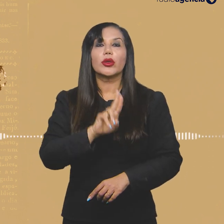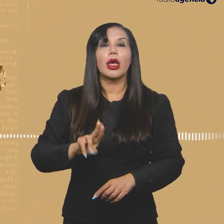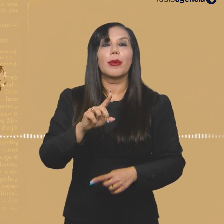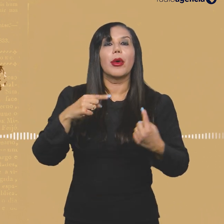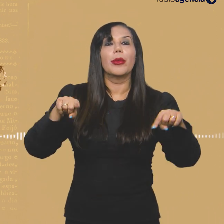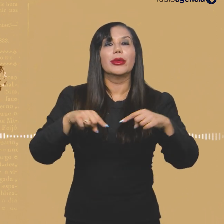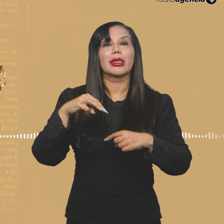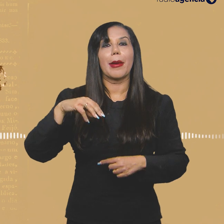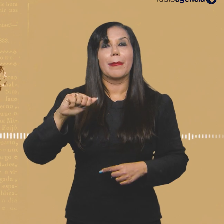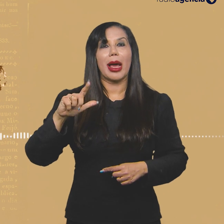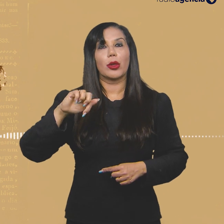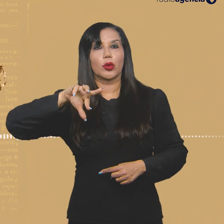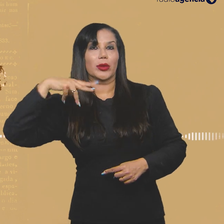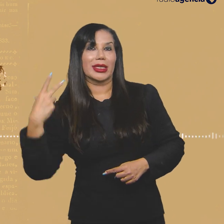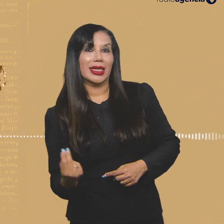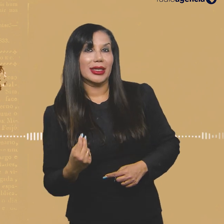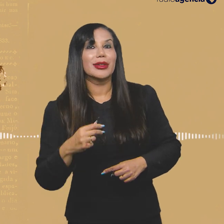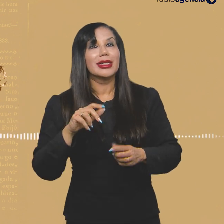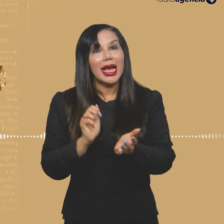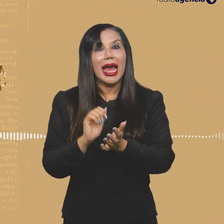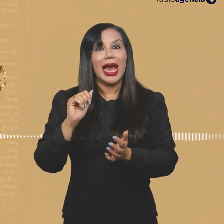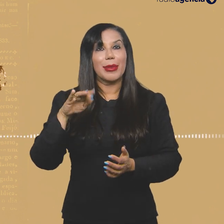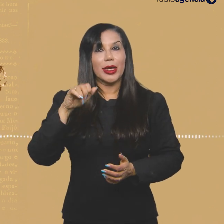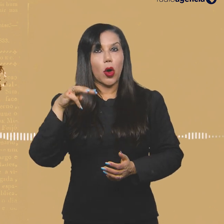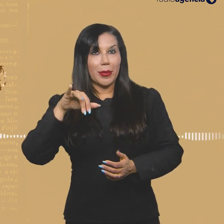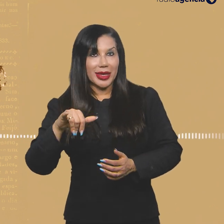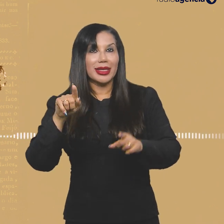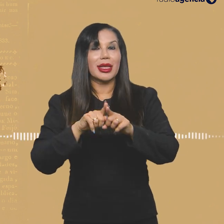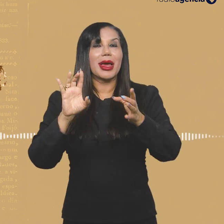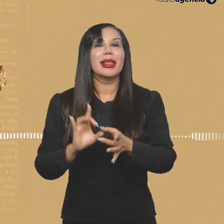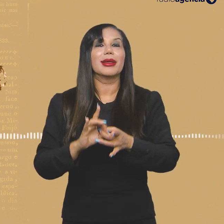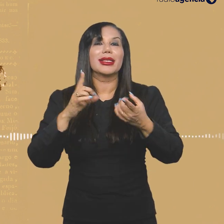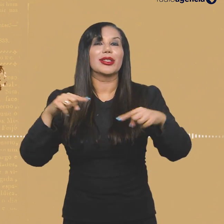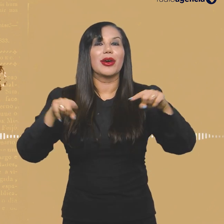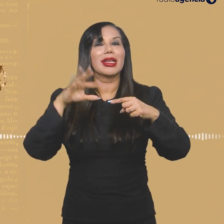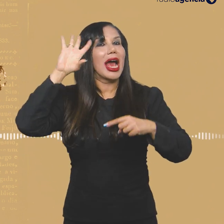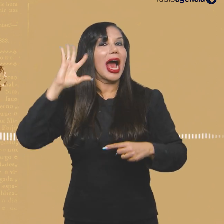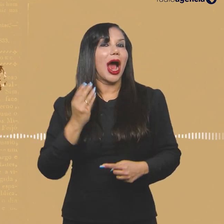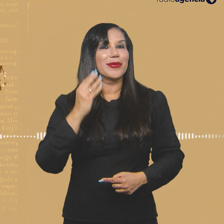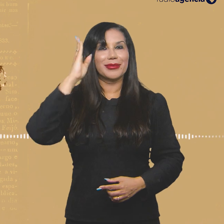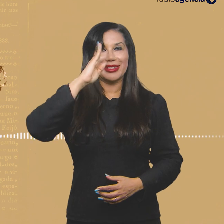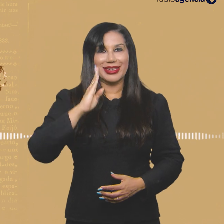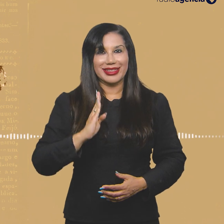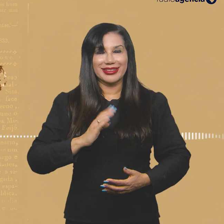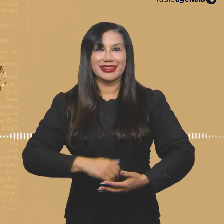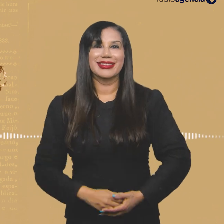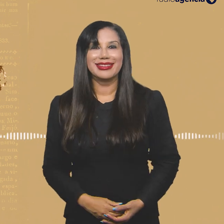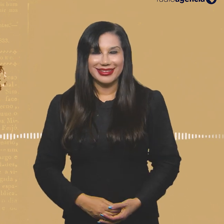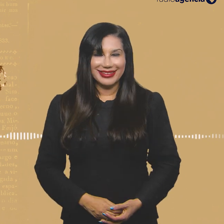Utilizamos as músicas Malunguinho, da Abaiome Afrobeat Orquestra e Liberdade, da Orquestra Afrobrasileira.